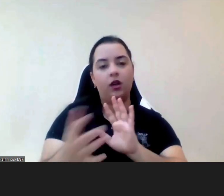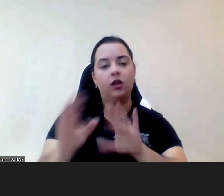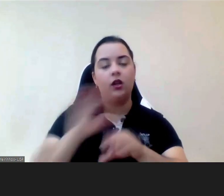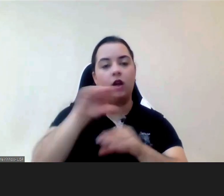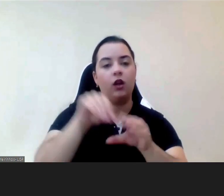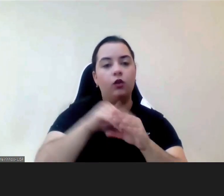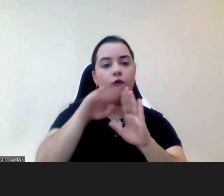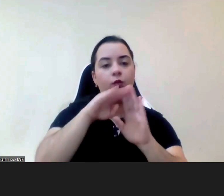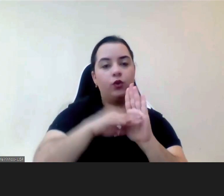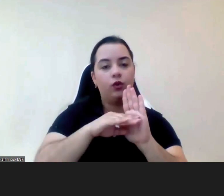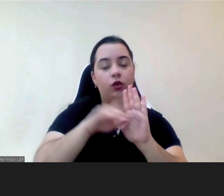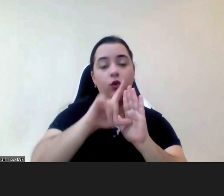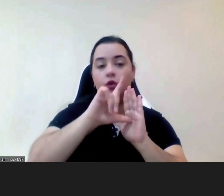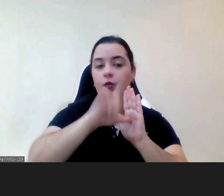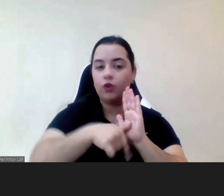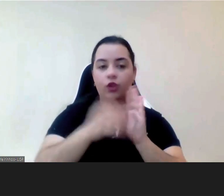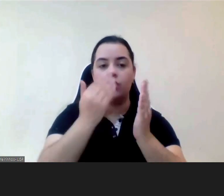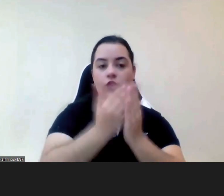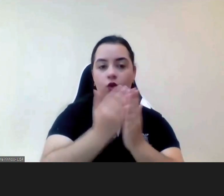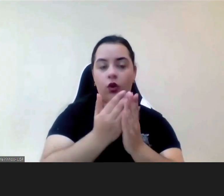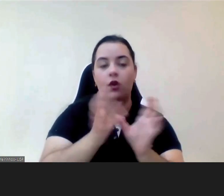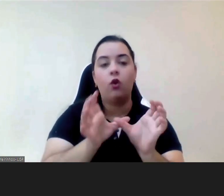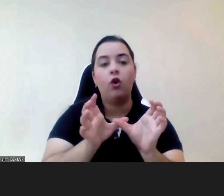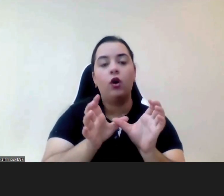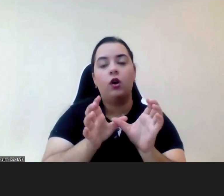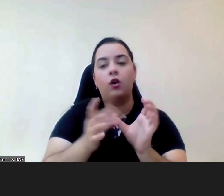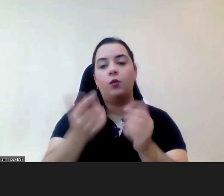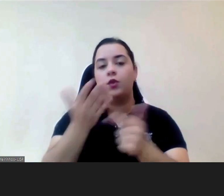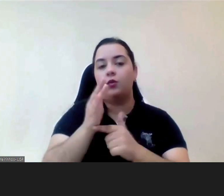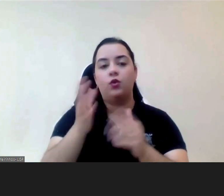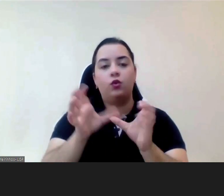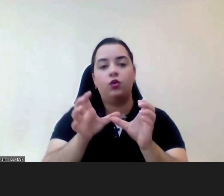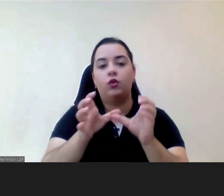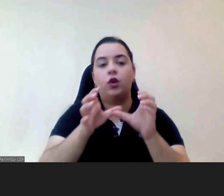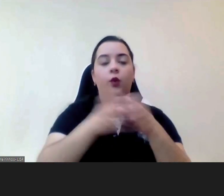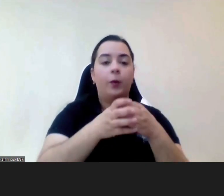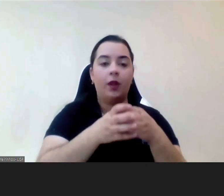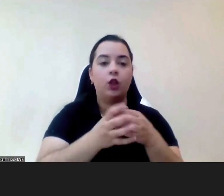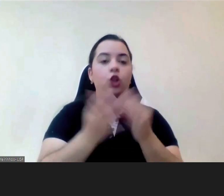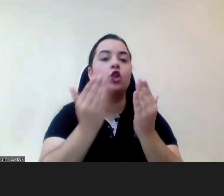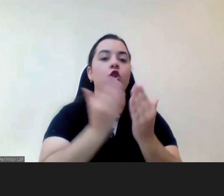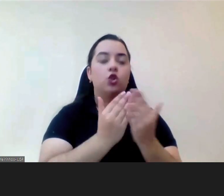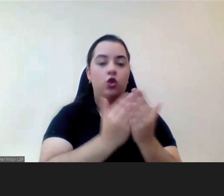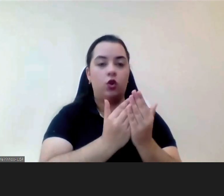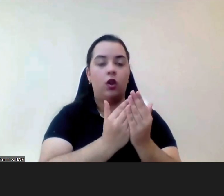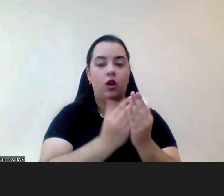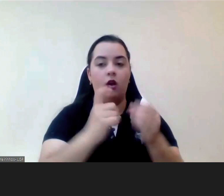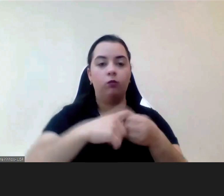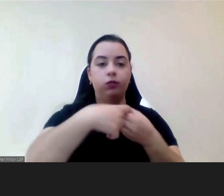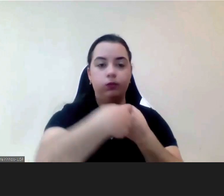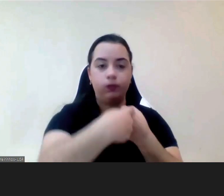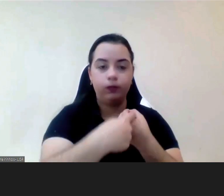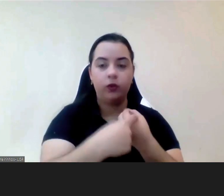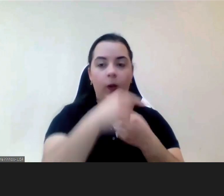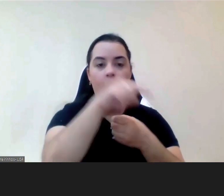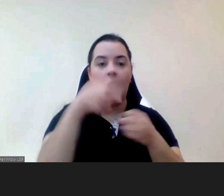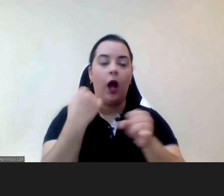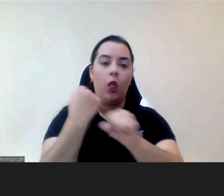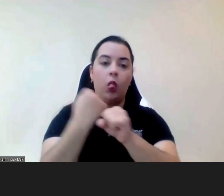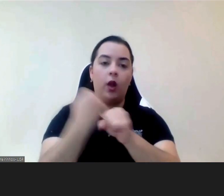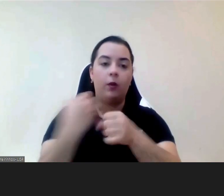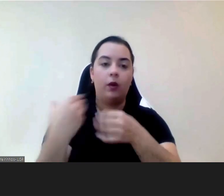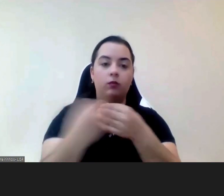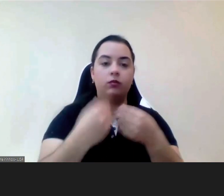nos agrupamentos de escolas há uma uma cooperação entre as